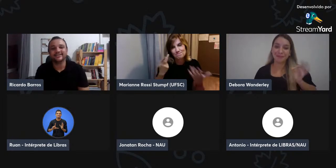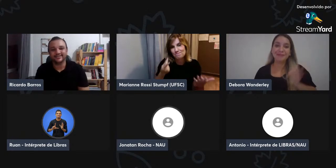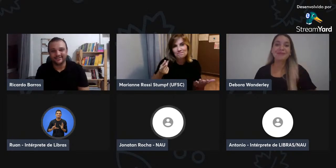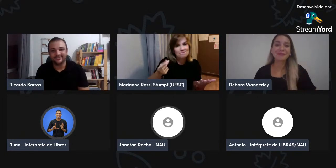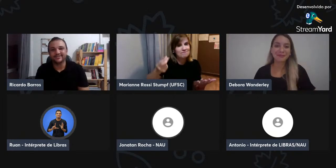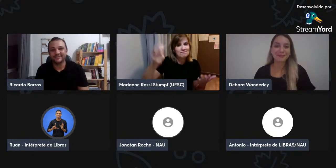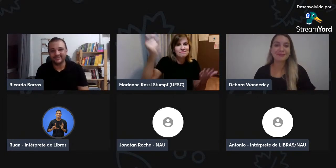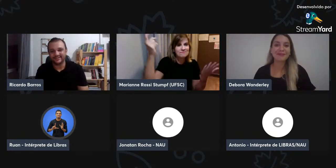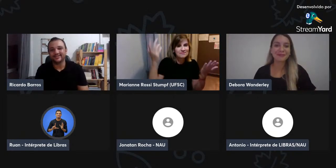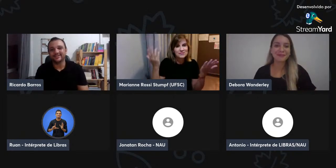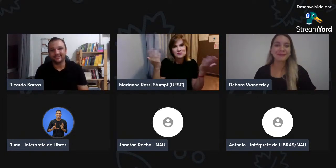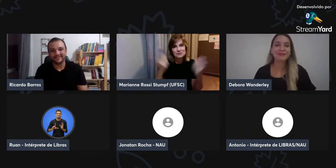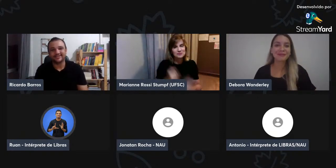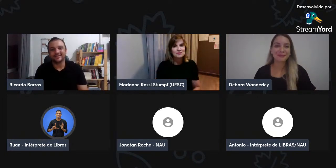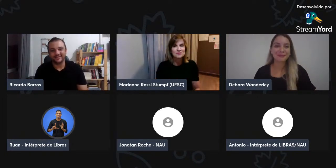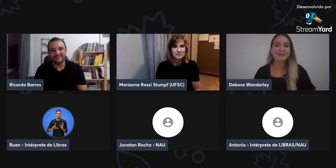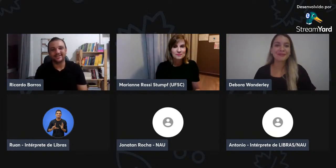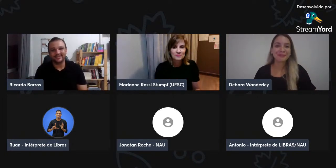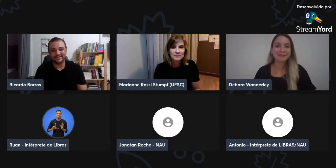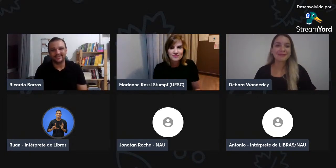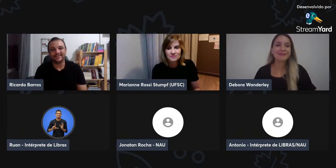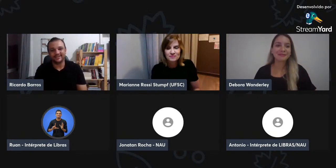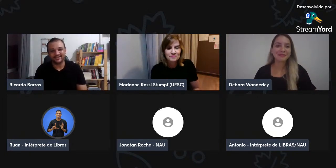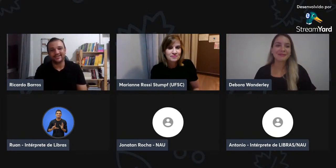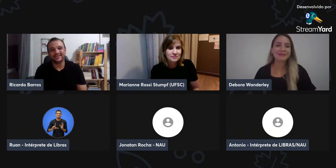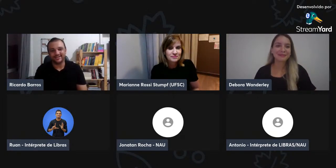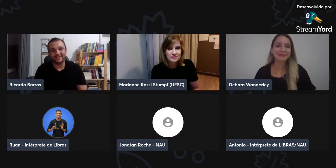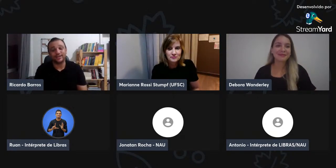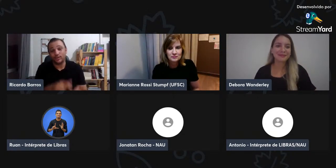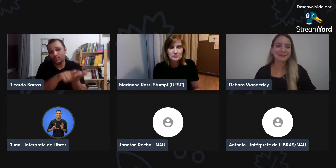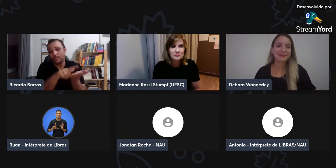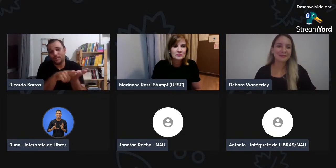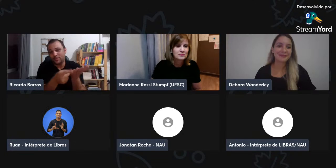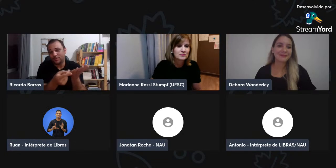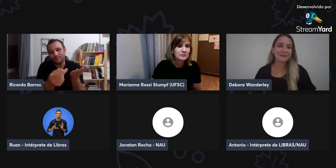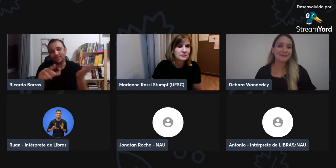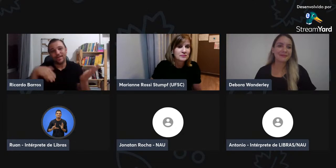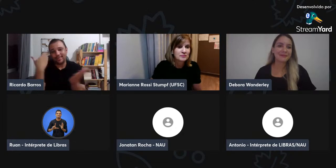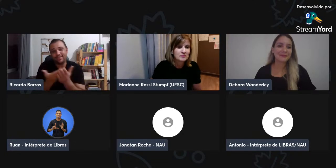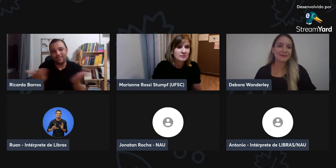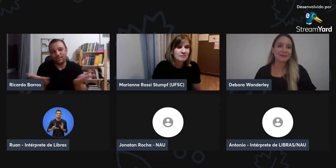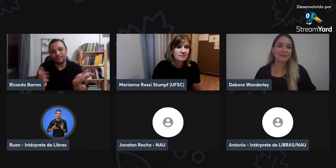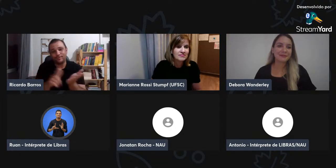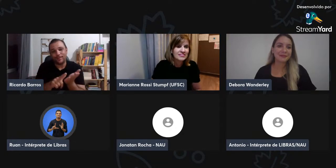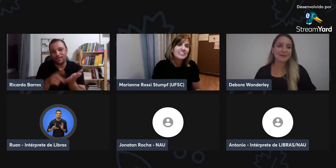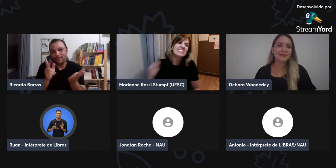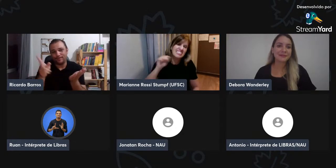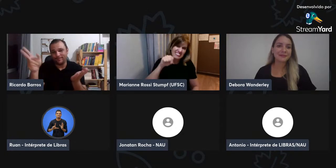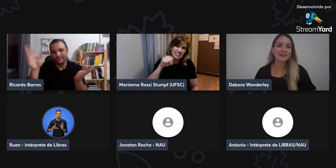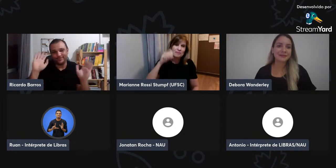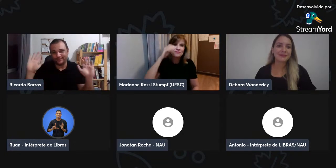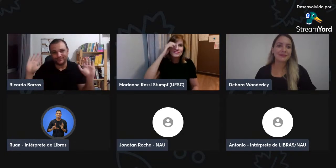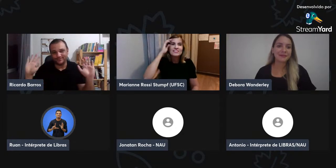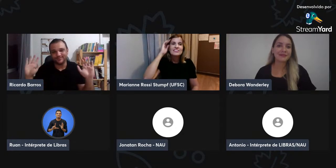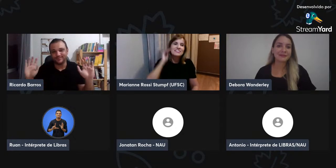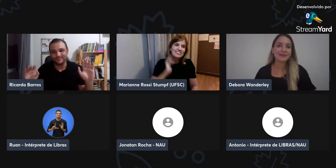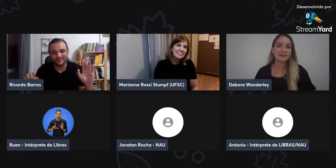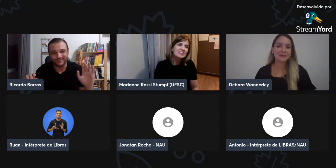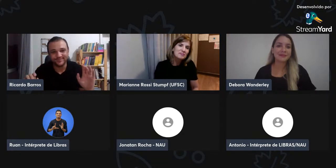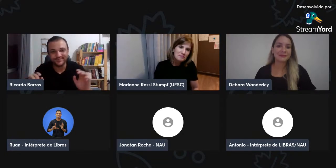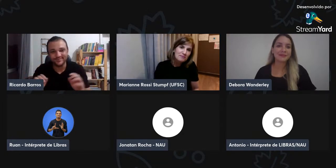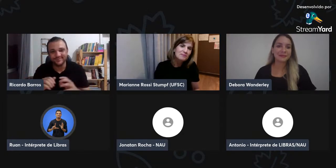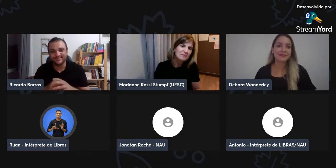hoje o trabalho todo teria sido desperdiçado. Então, o papel, não. papel